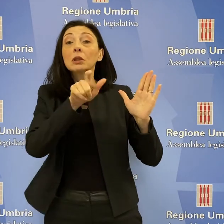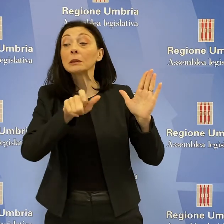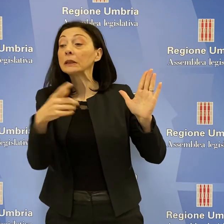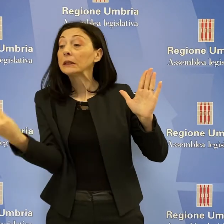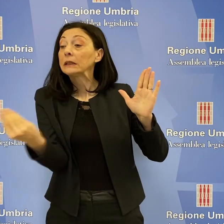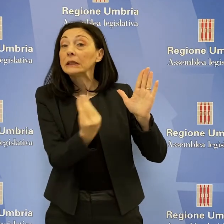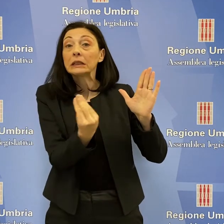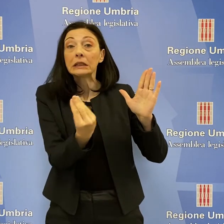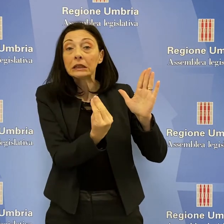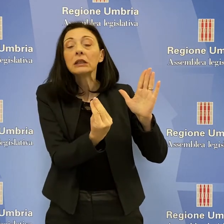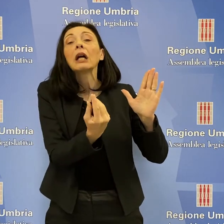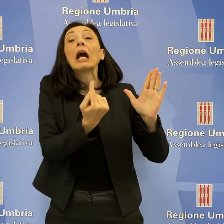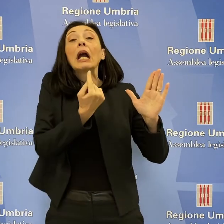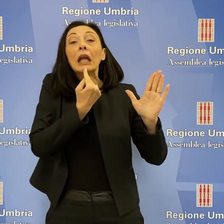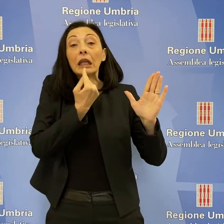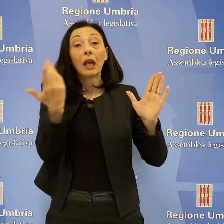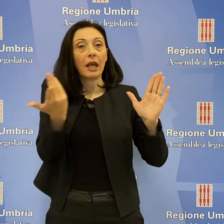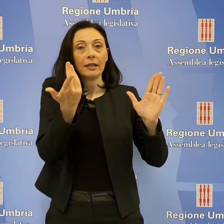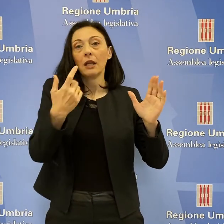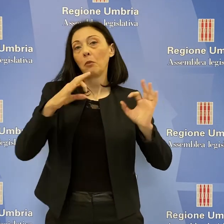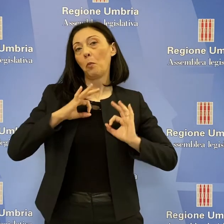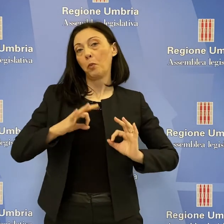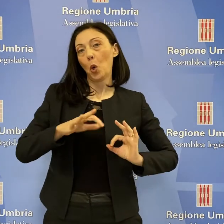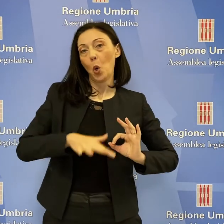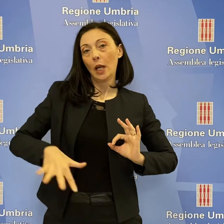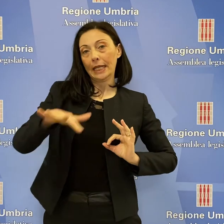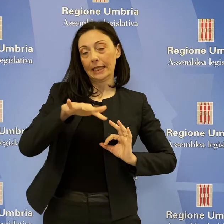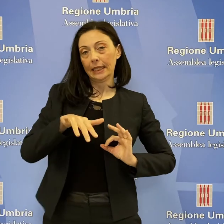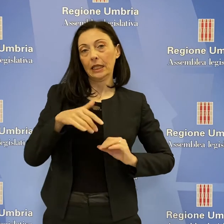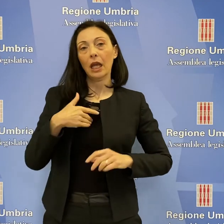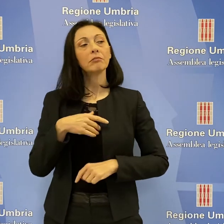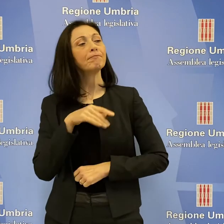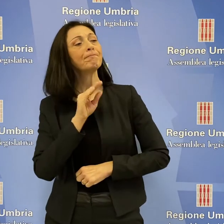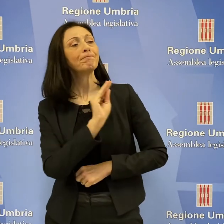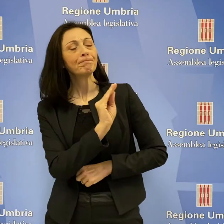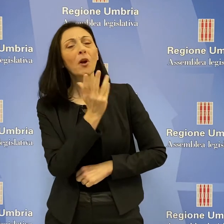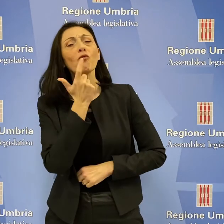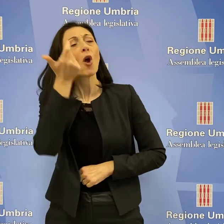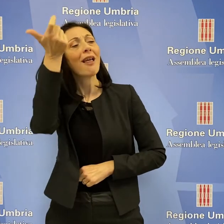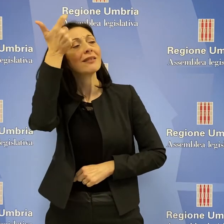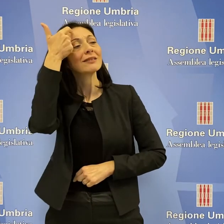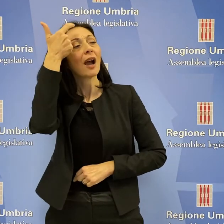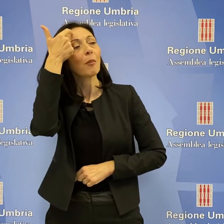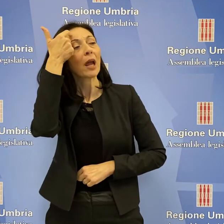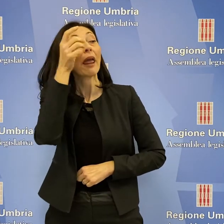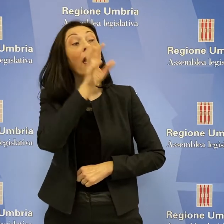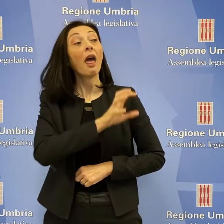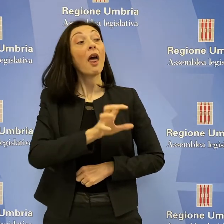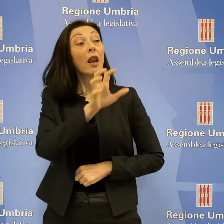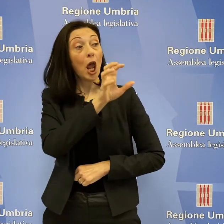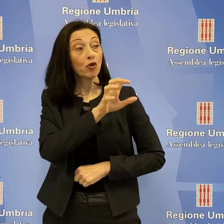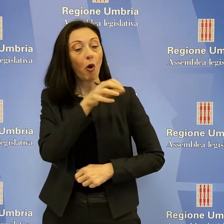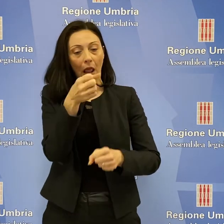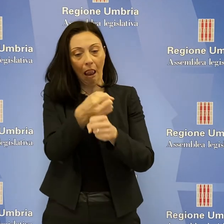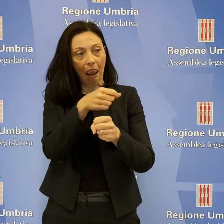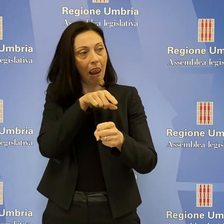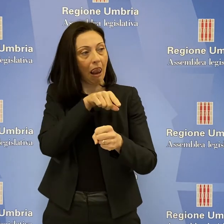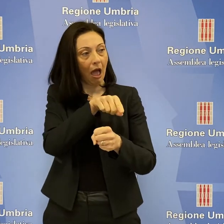cruciali e in prima linea come le polizie locali. Bori ha chiesto di sapere se la Regione intenda rendere pubblici gli esiti del lavoro